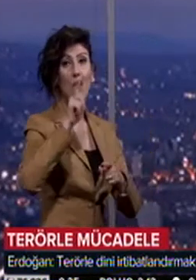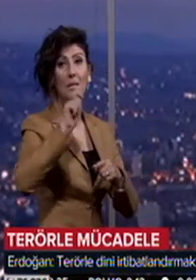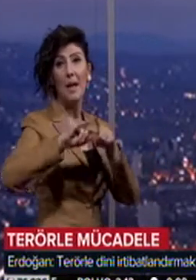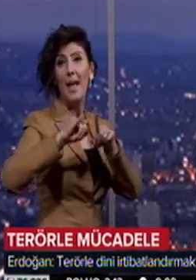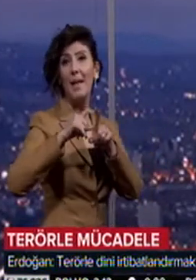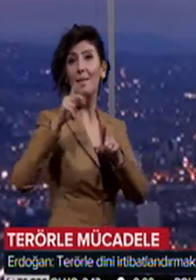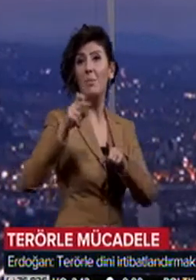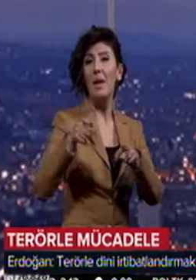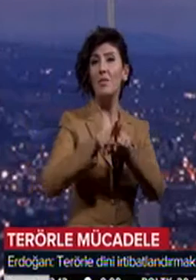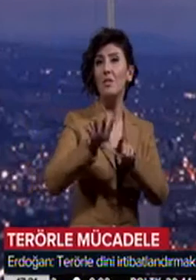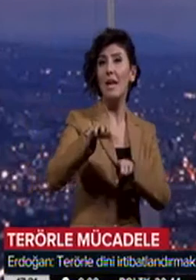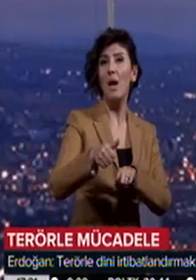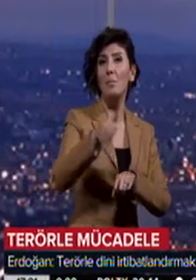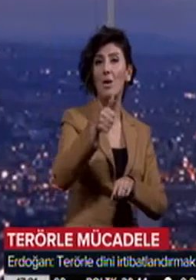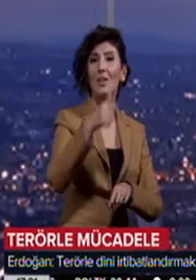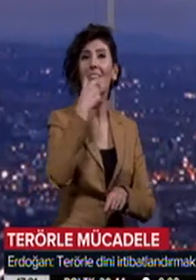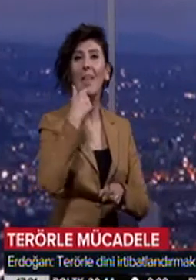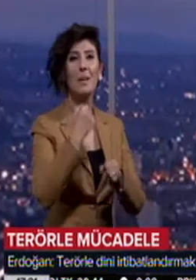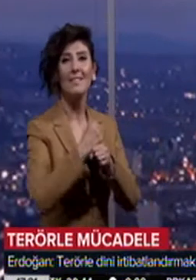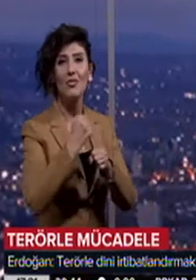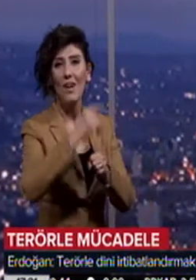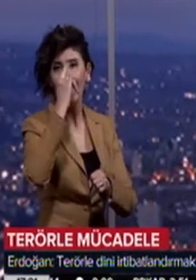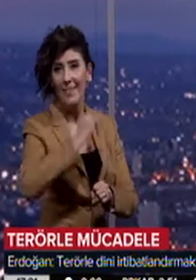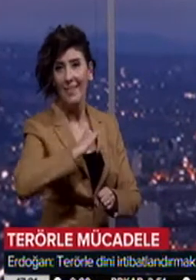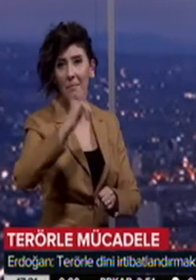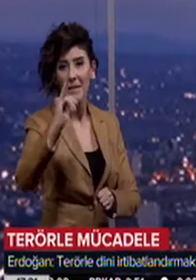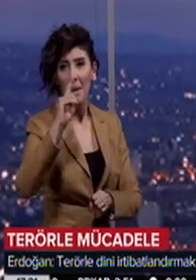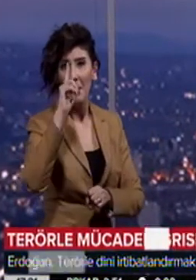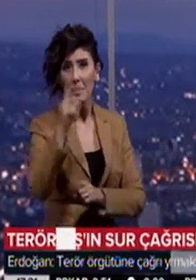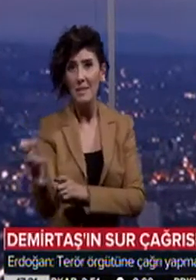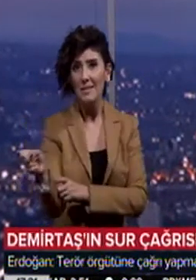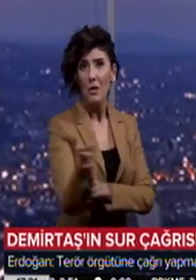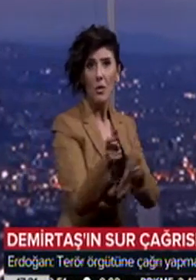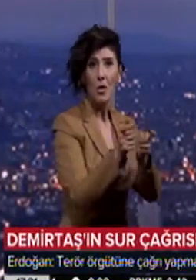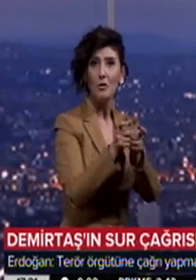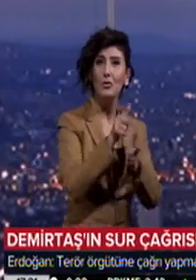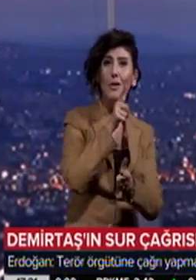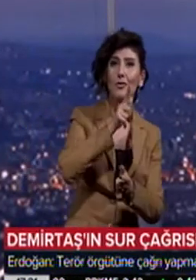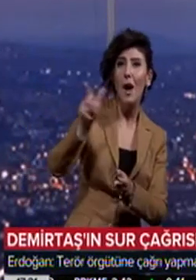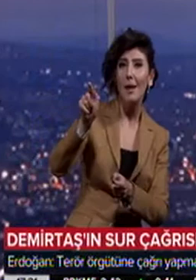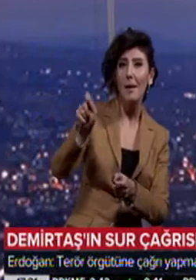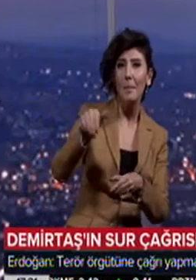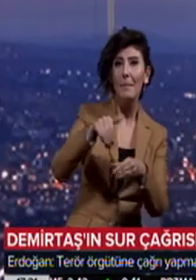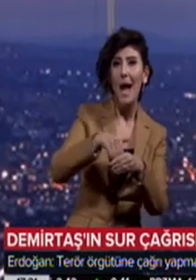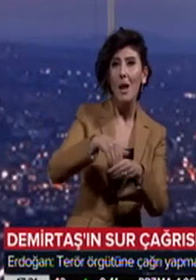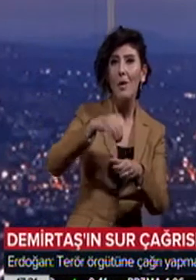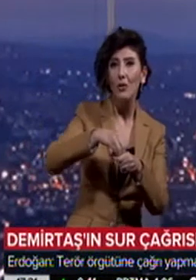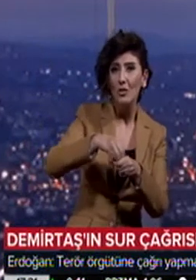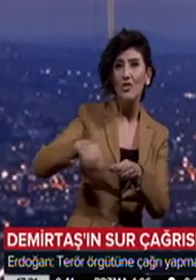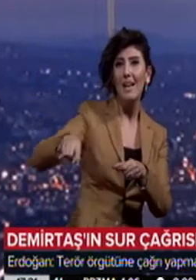HDP eş genel başkanı Selahattin Demirtaş'a da tepki gösterdi. Bir terör örgütüne çağrı yapmak, parlamento içindeki bir